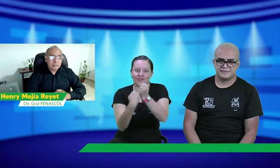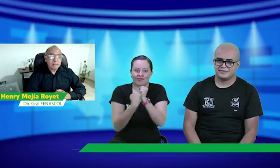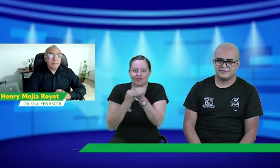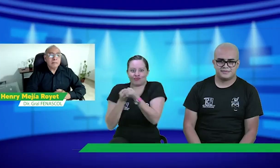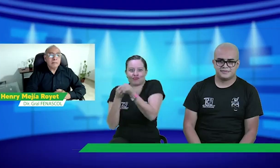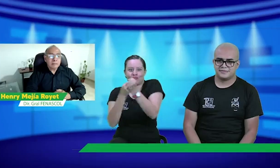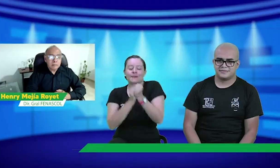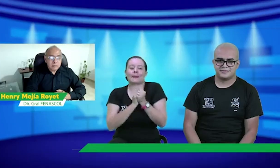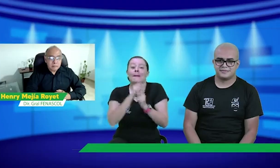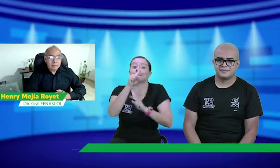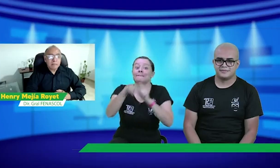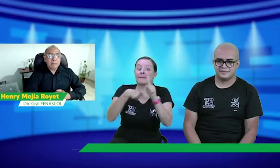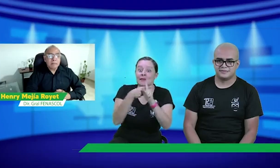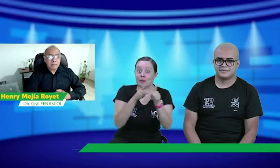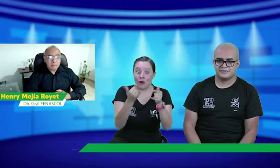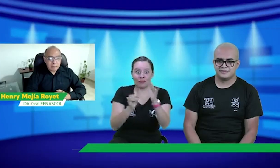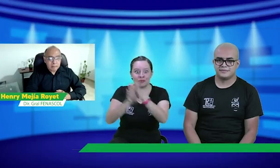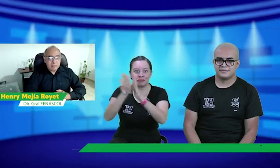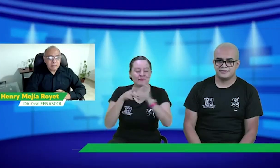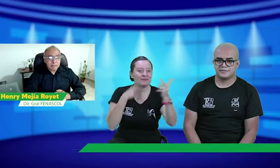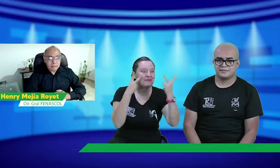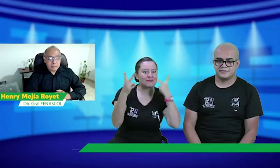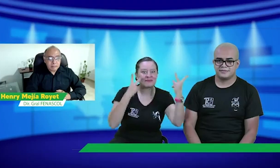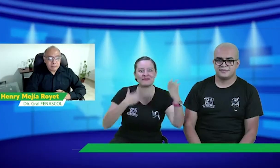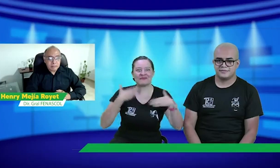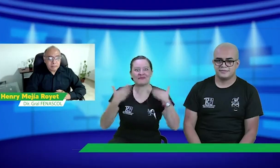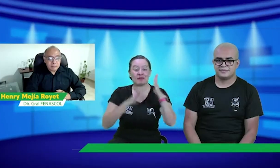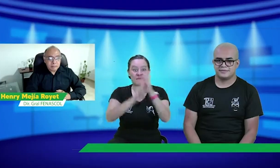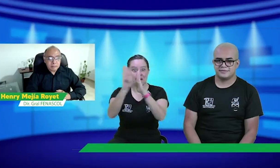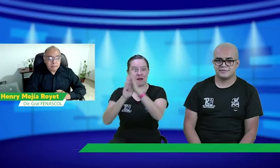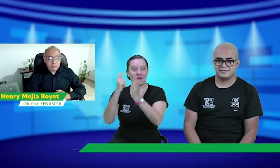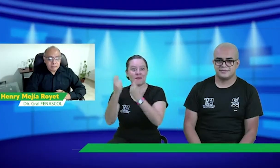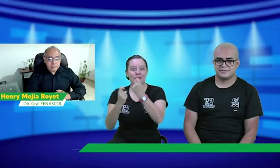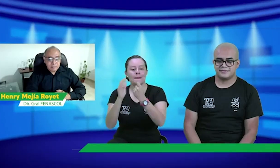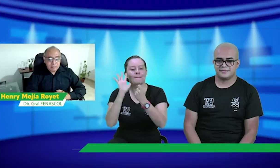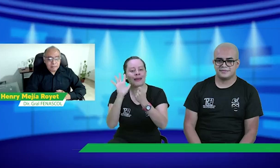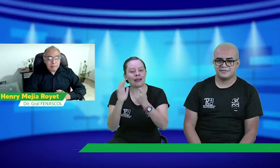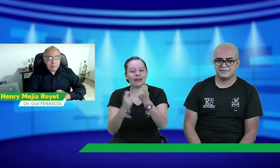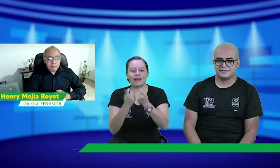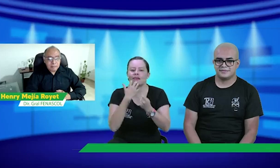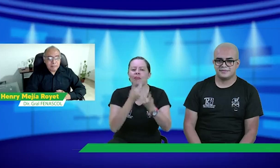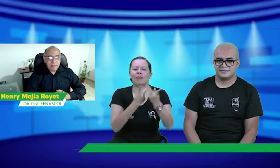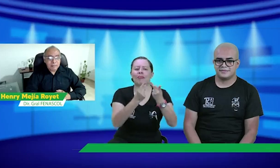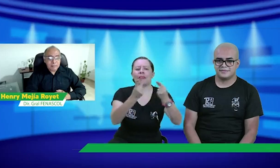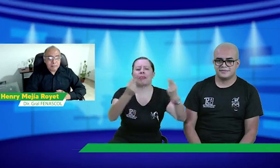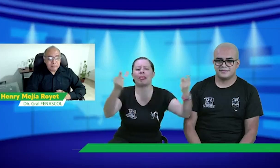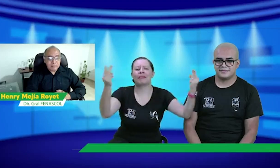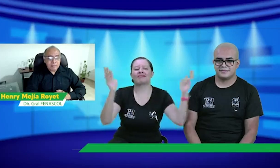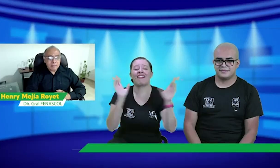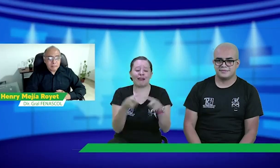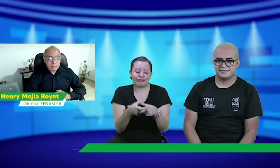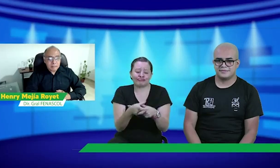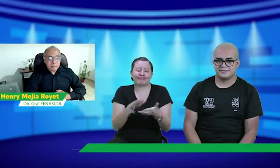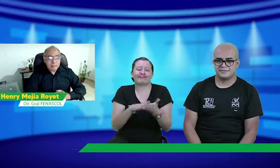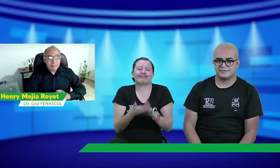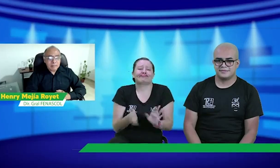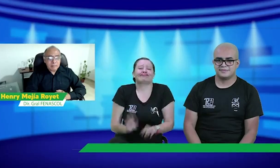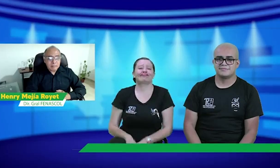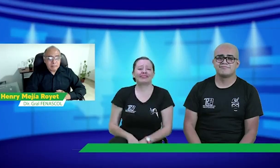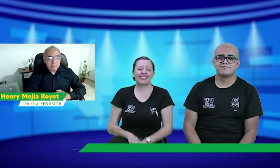querer destruir al otro, sino al contrario, trabajar y apoyarnos, porque si todos crecemos, esto va a ser bien para todos. Pero, pues, si hacemos lo mismo